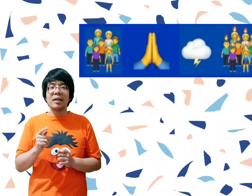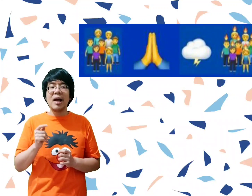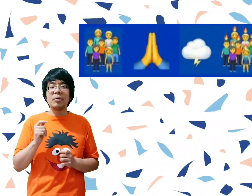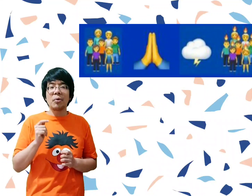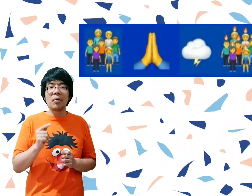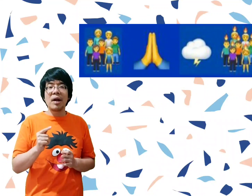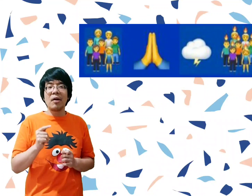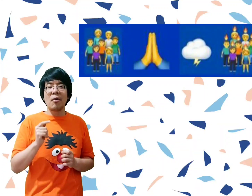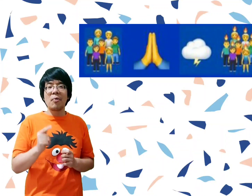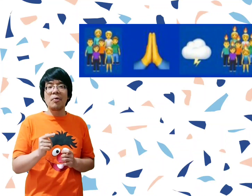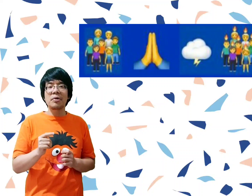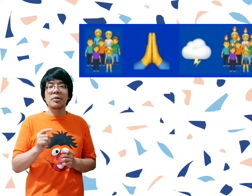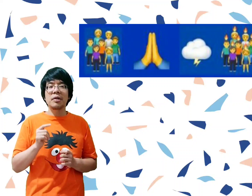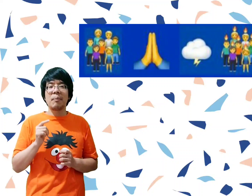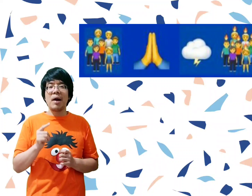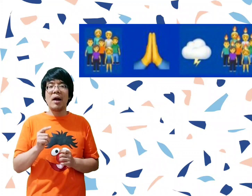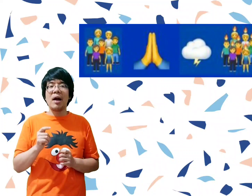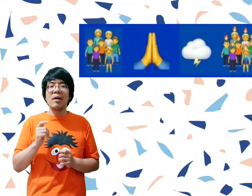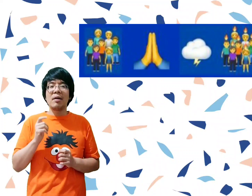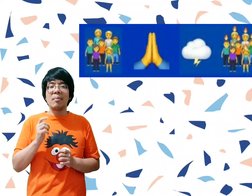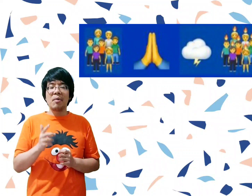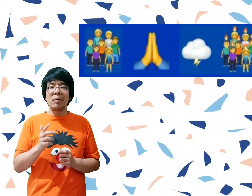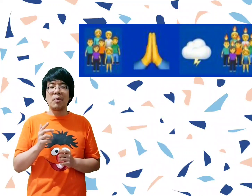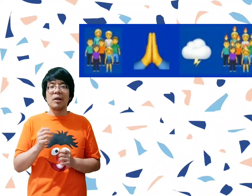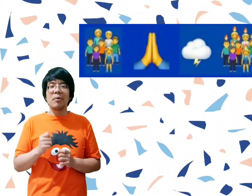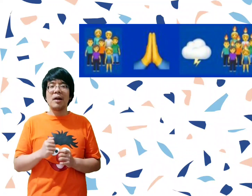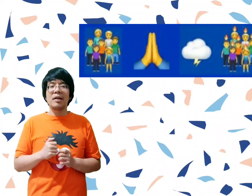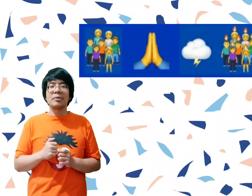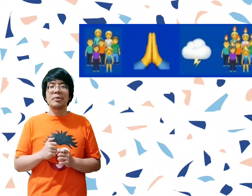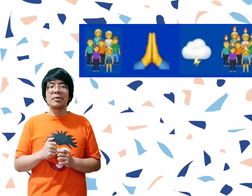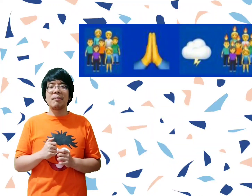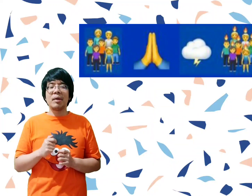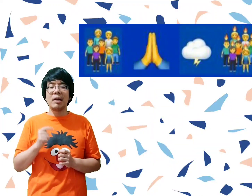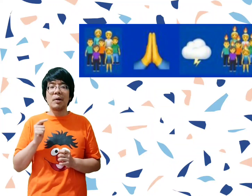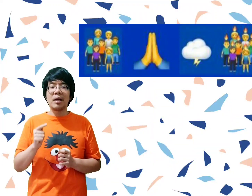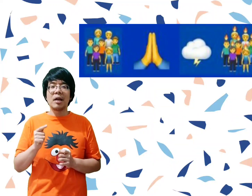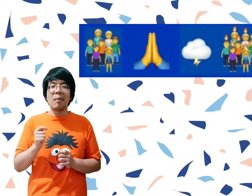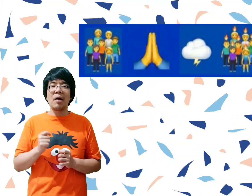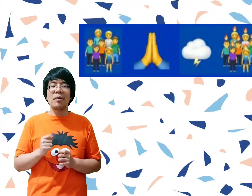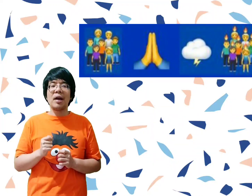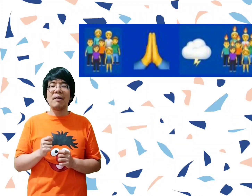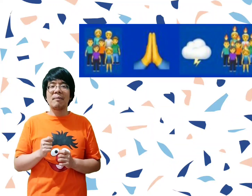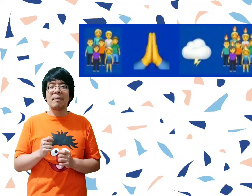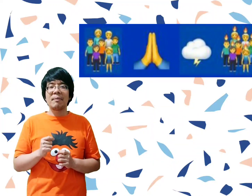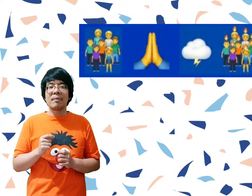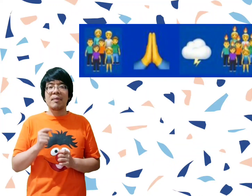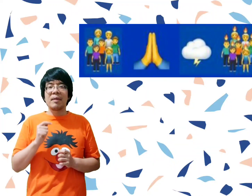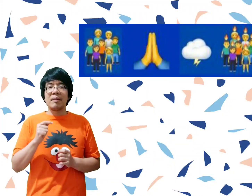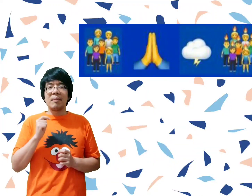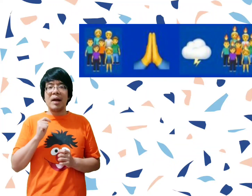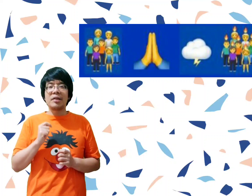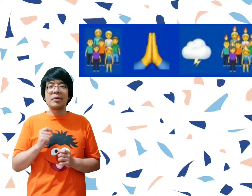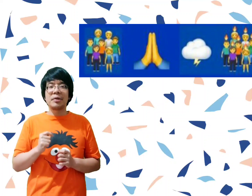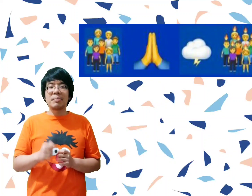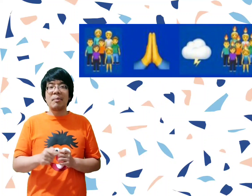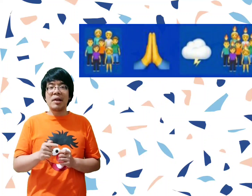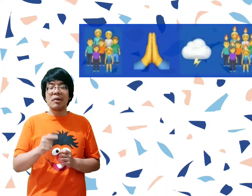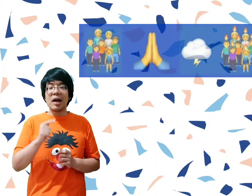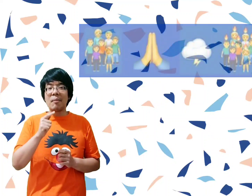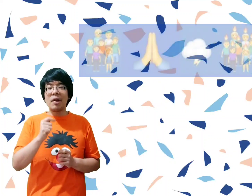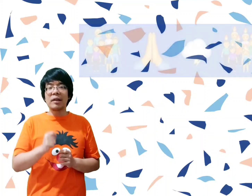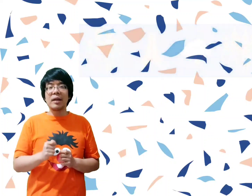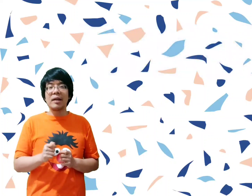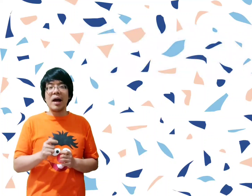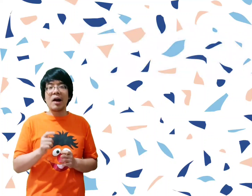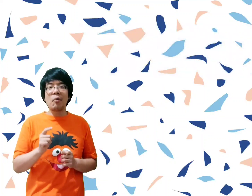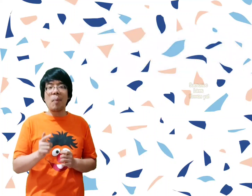cerita turunnya roh kudus pada murid-murid Tuhan Yesus. Ini di perjanjian baru ya. Lanjut. Sebelum